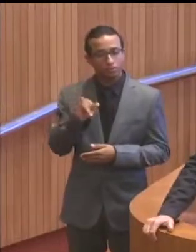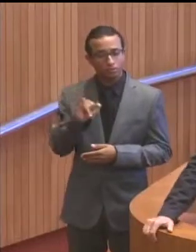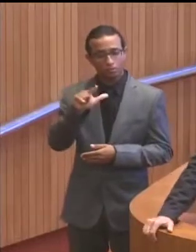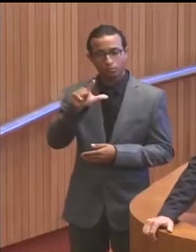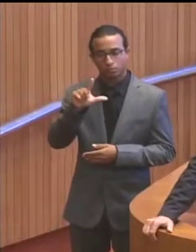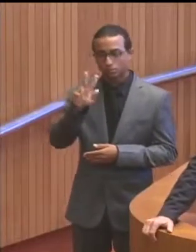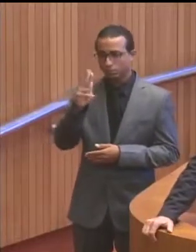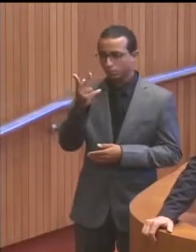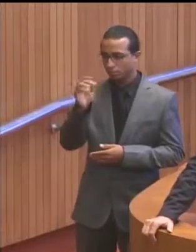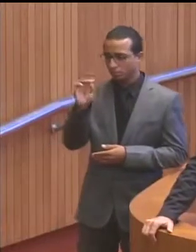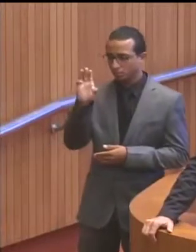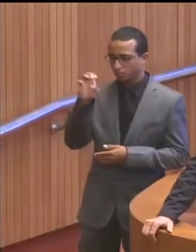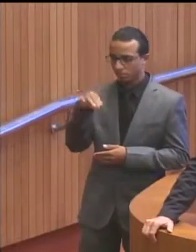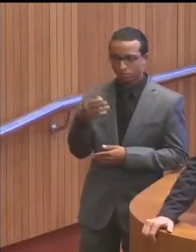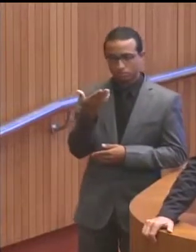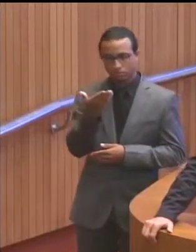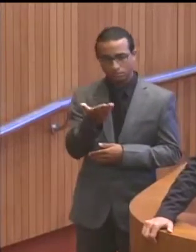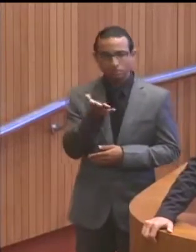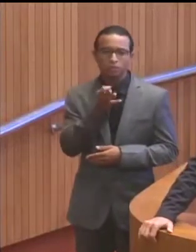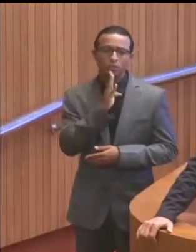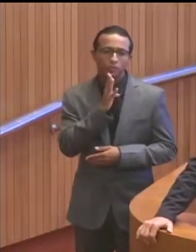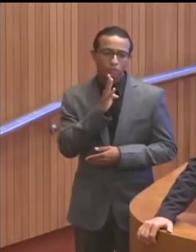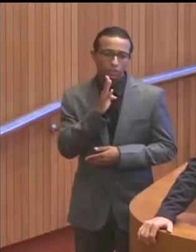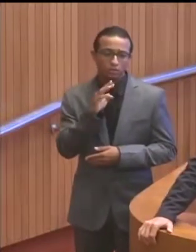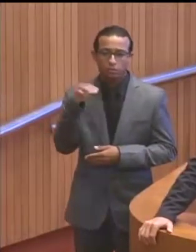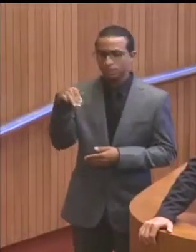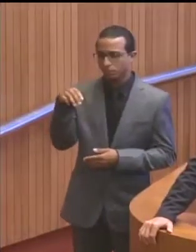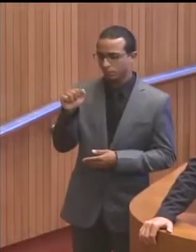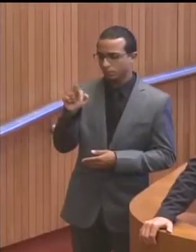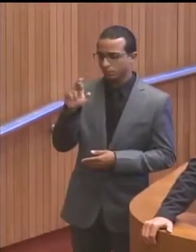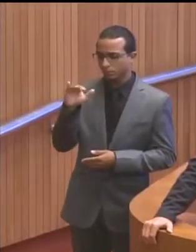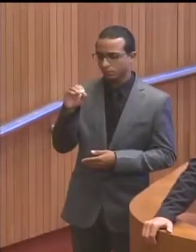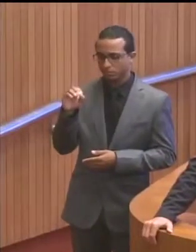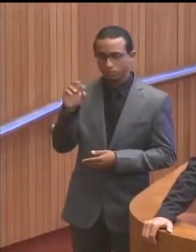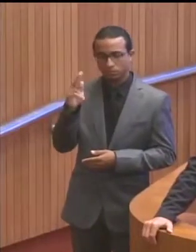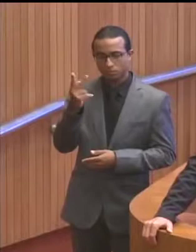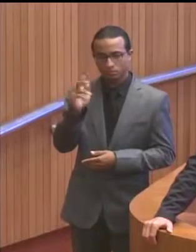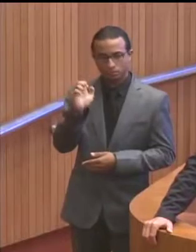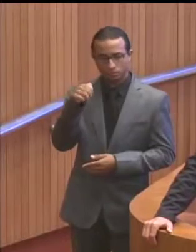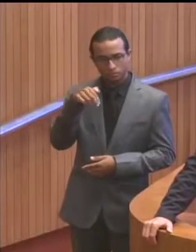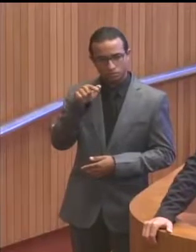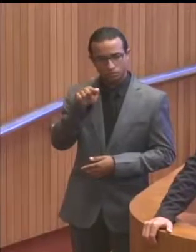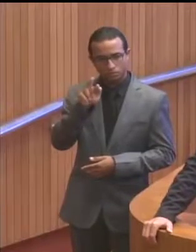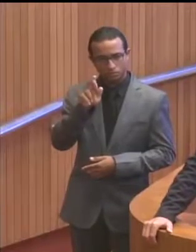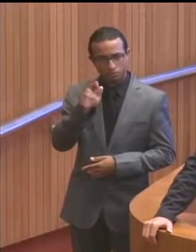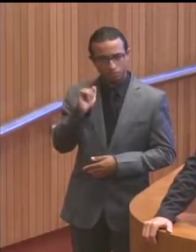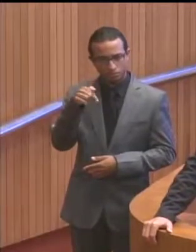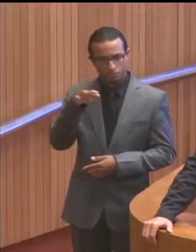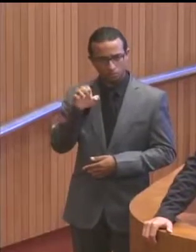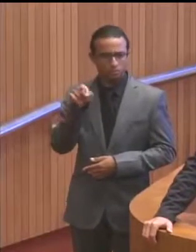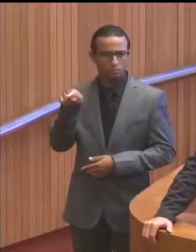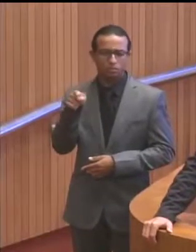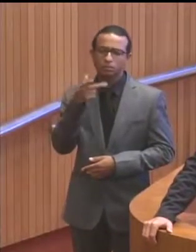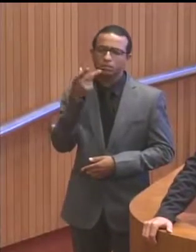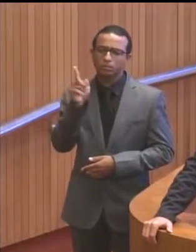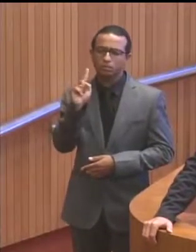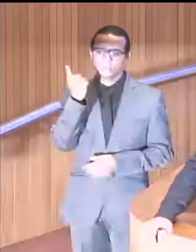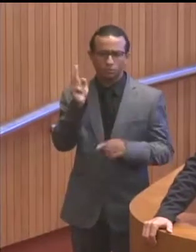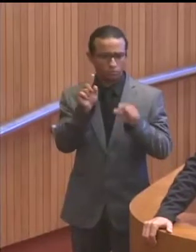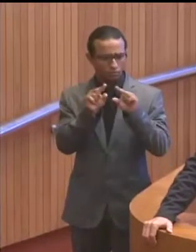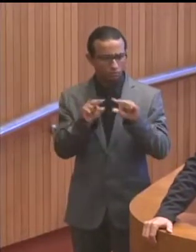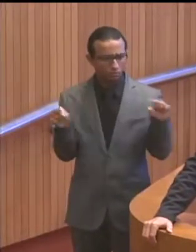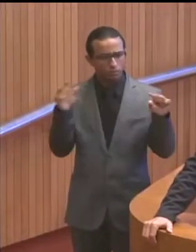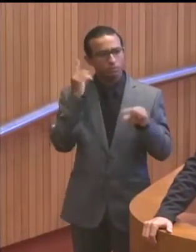você que conheceu o Mário Henrique Simonsi, ele disse uma frase, deputado Bira,